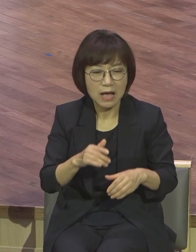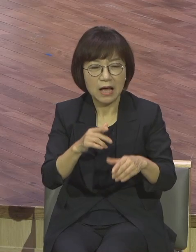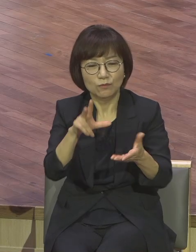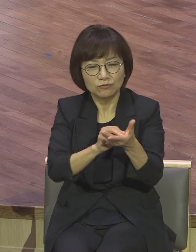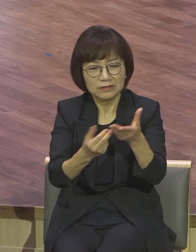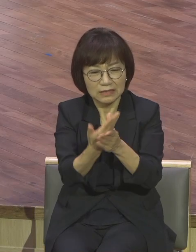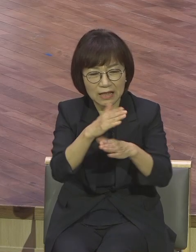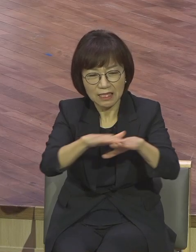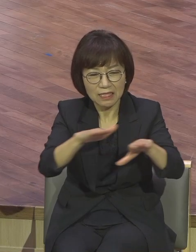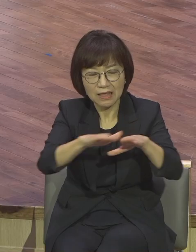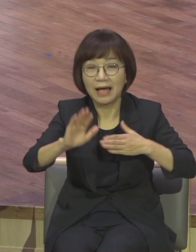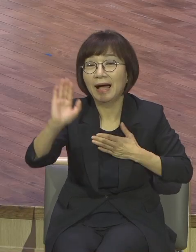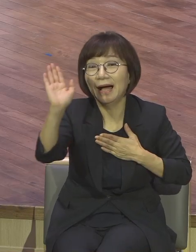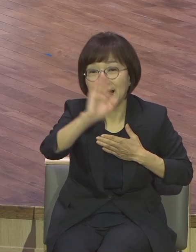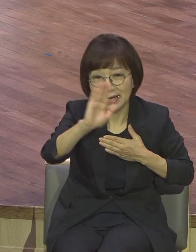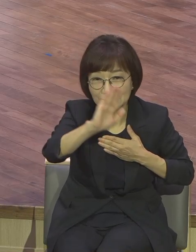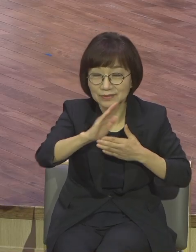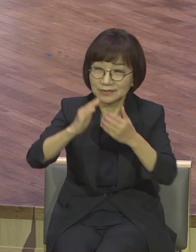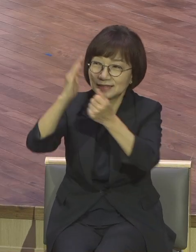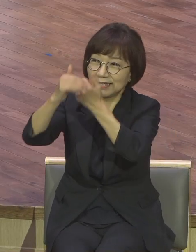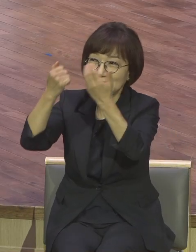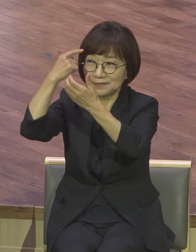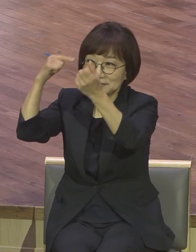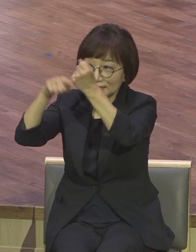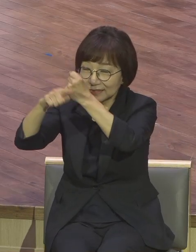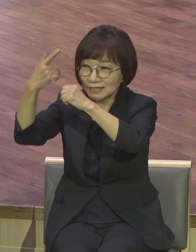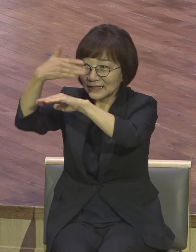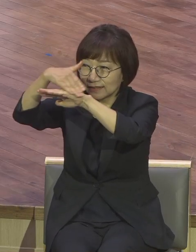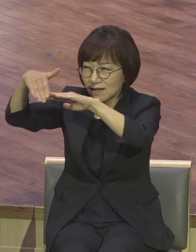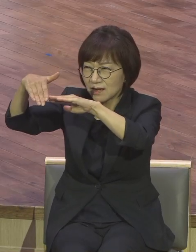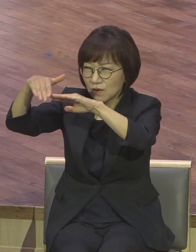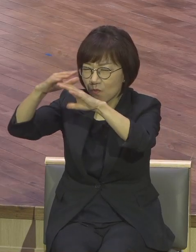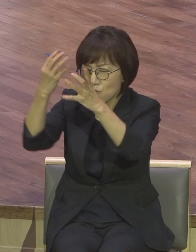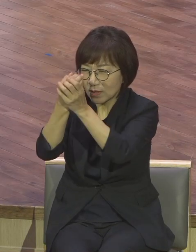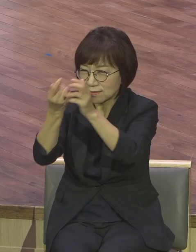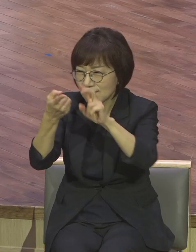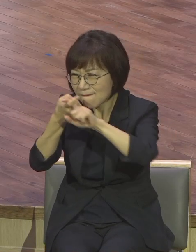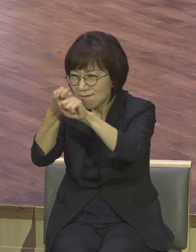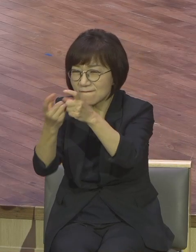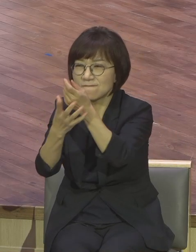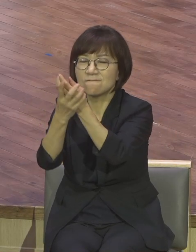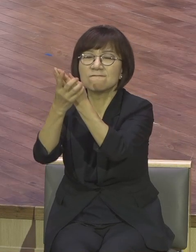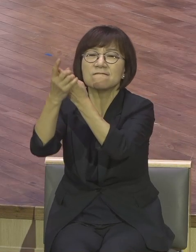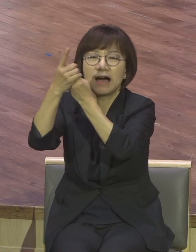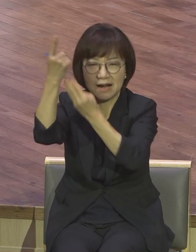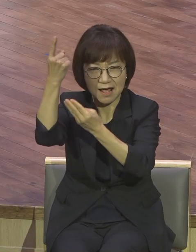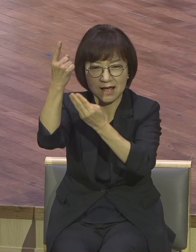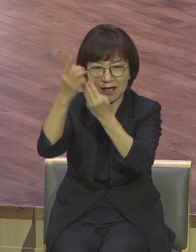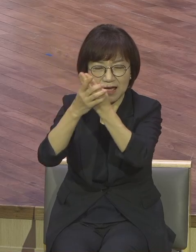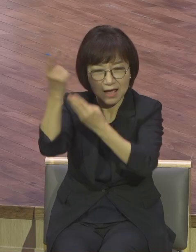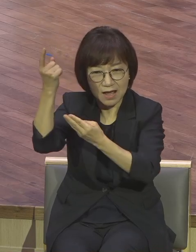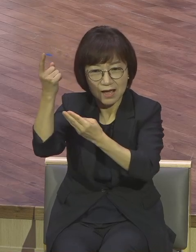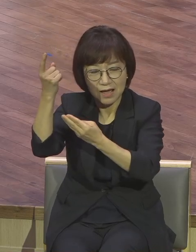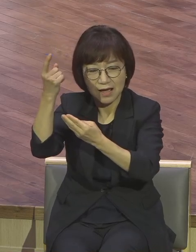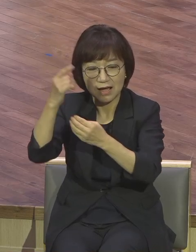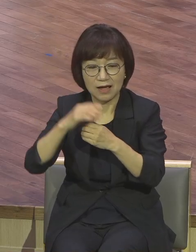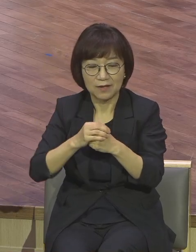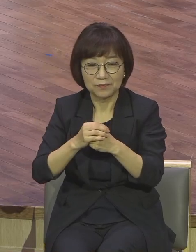기도의 비밀을 가지고 있어야 된다 하나님 좀 들을 때 편안하게 들을 수 있는 기도 하나님